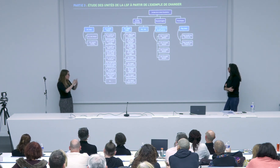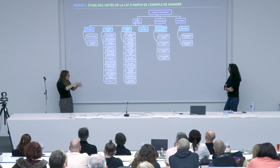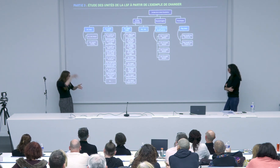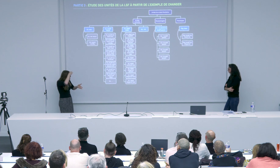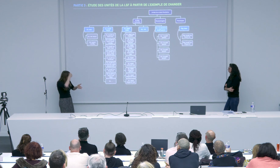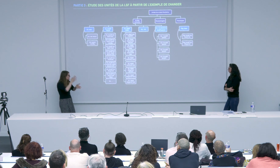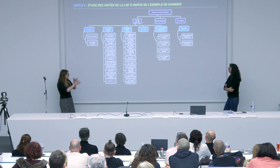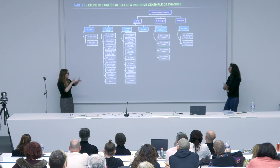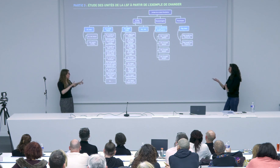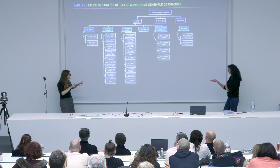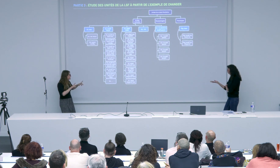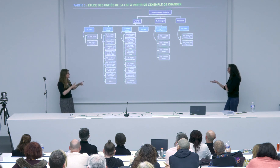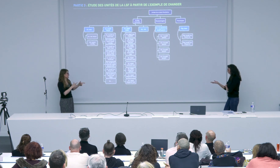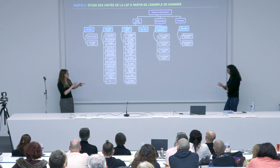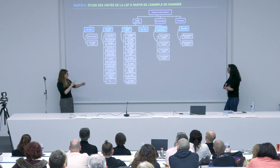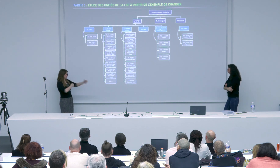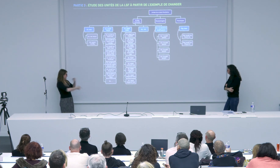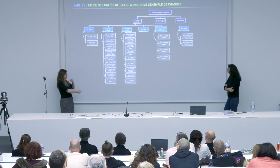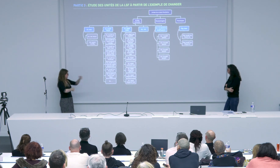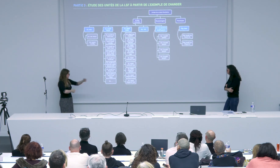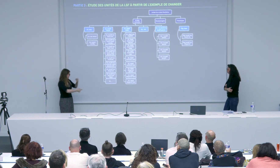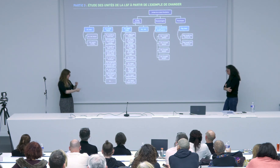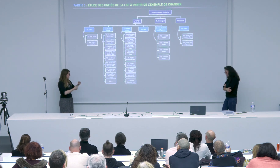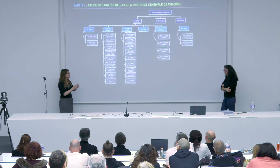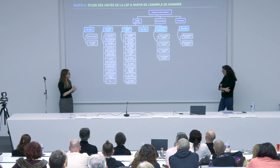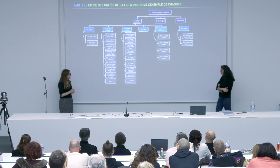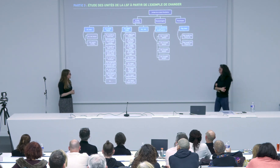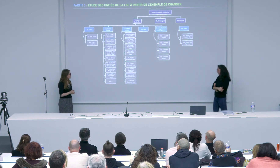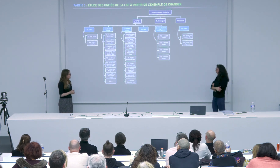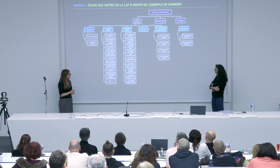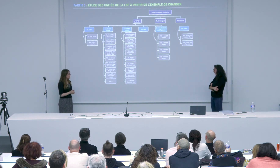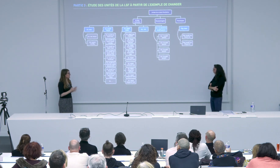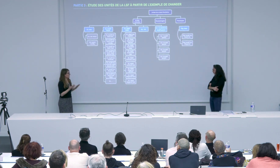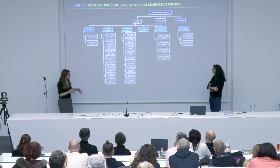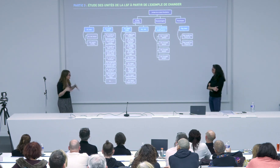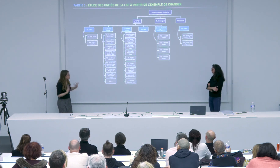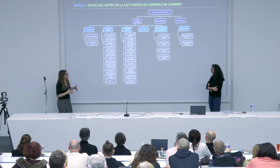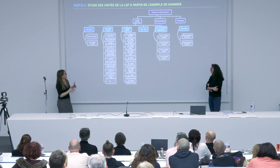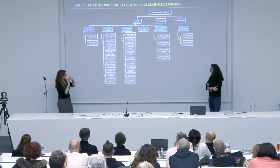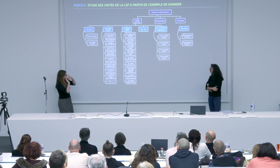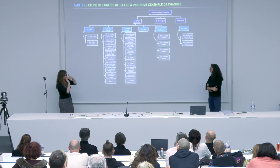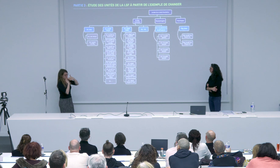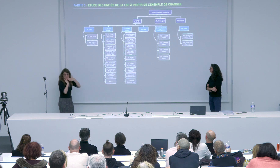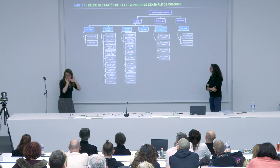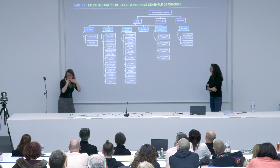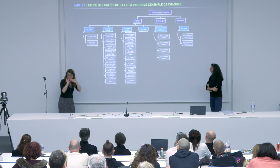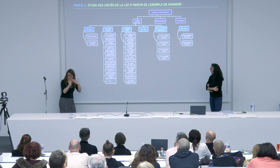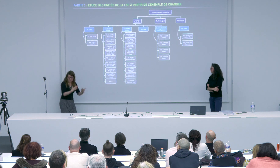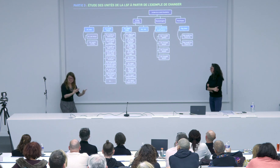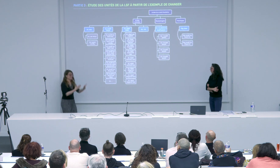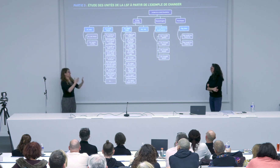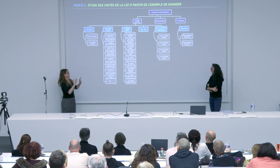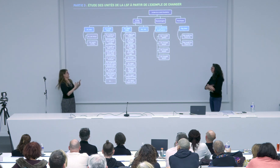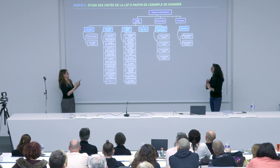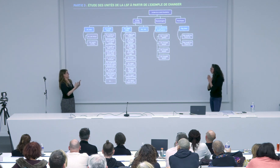comment se lire et se comprendre comment comprendre la linguistique des langues des signes et en fait les deux thèmes se nourrissent l'un et l'autre donc vraiment très gros travail